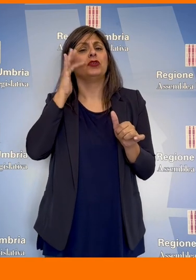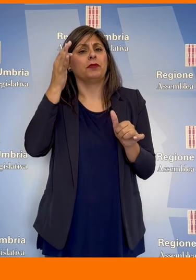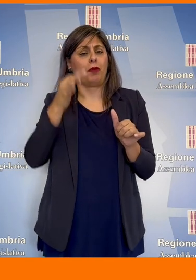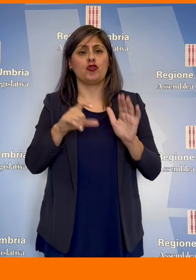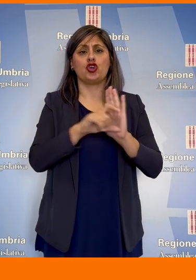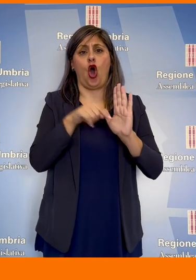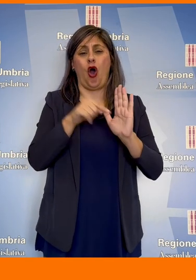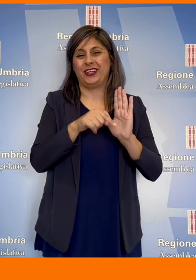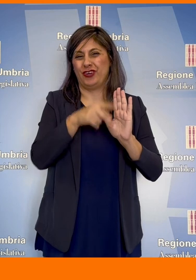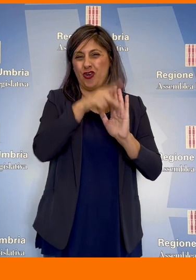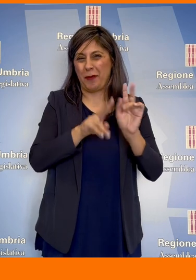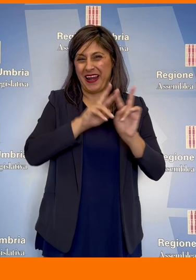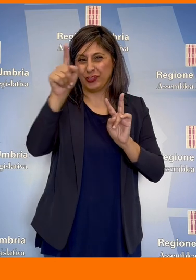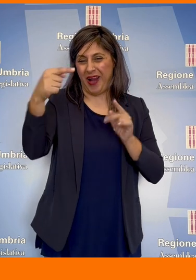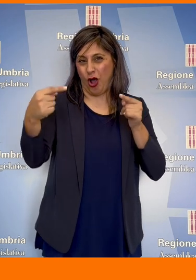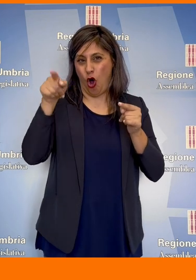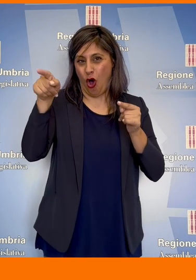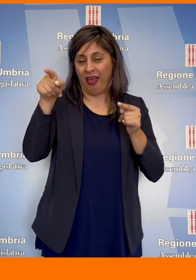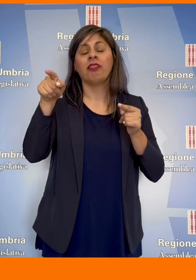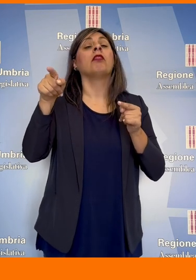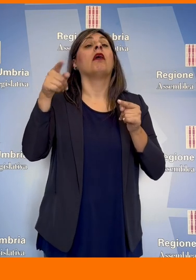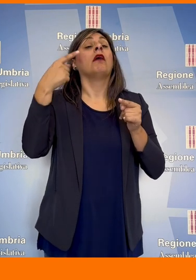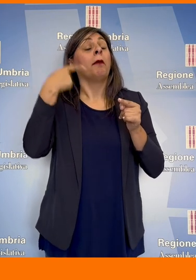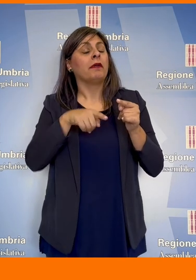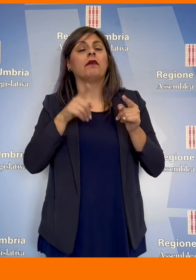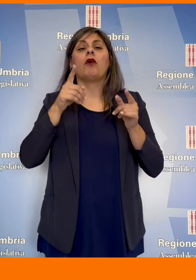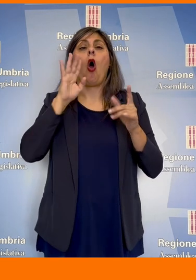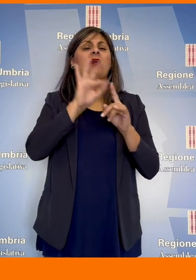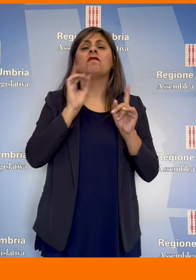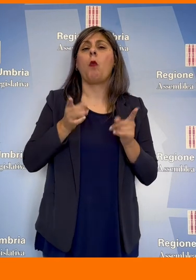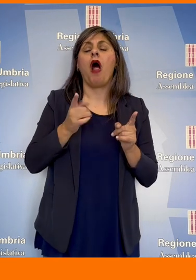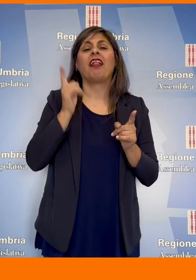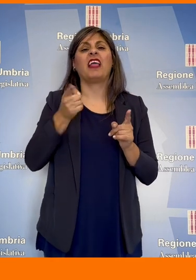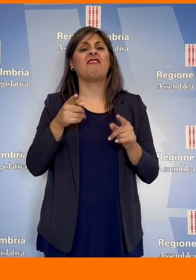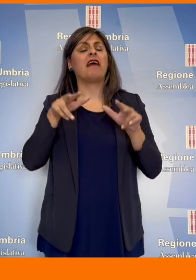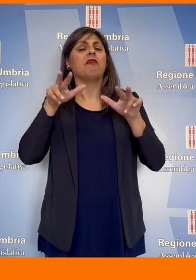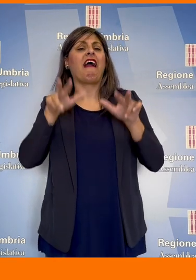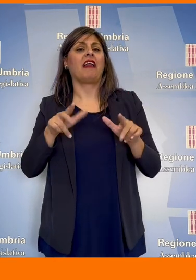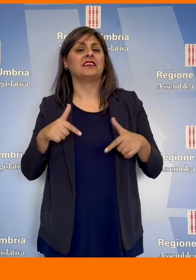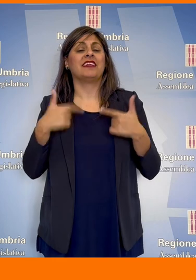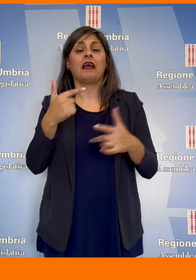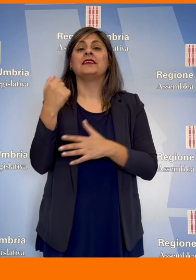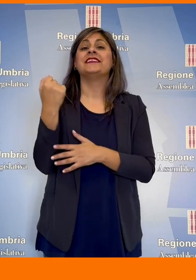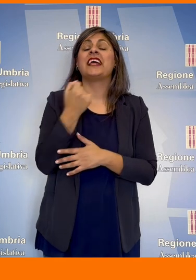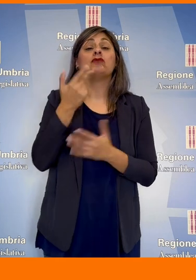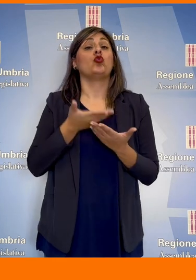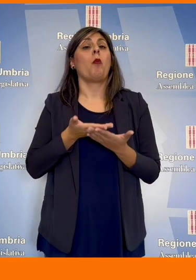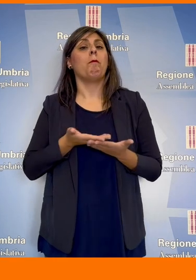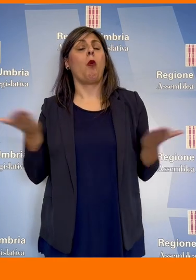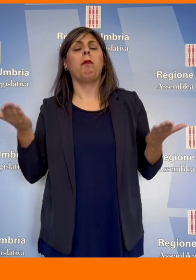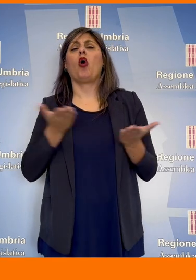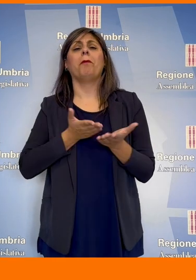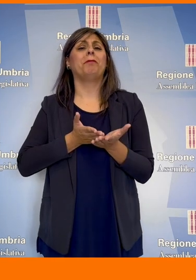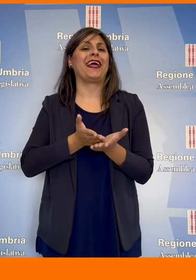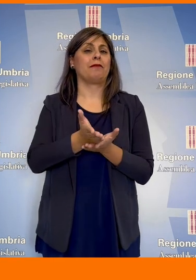del Codice, norma nazionale concorrente, e si prefigge lo scopo di garantire l'espletamento di un servizio pubblico